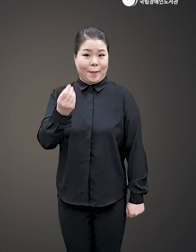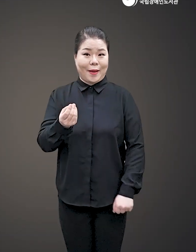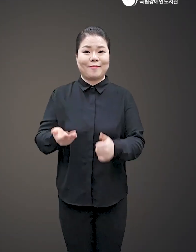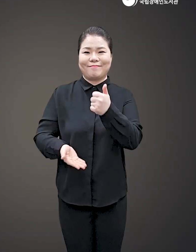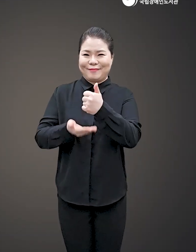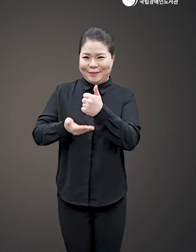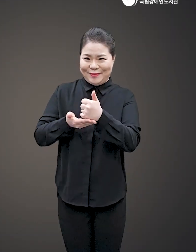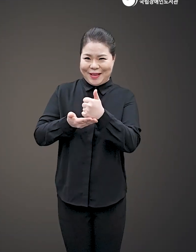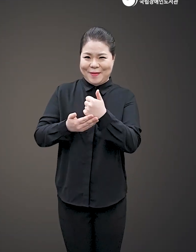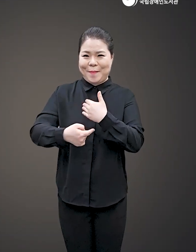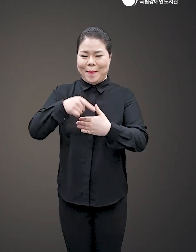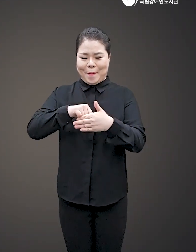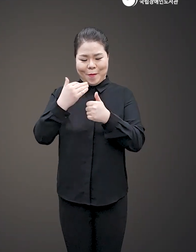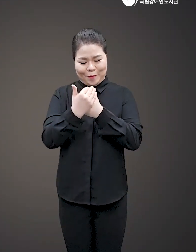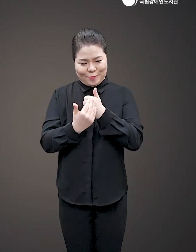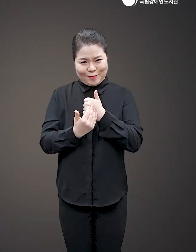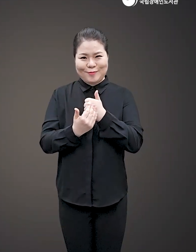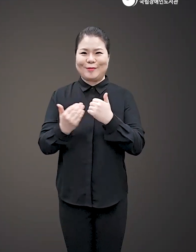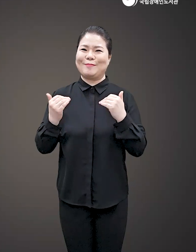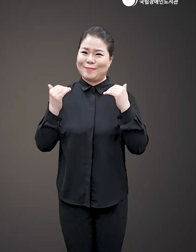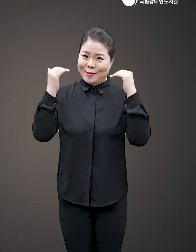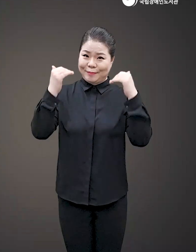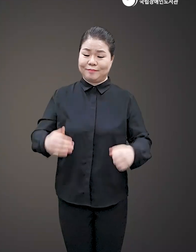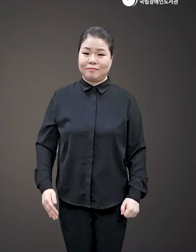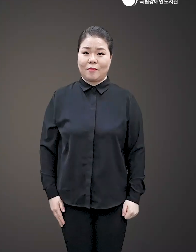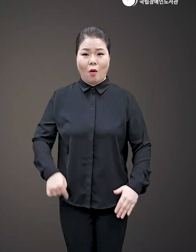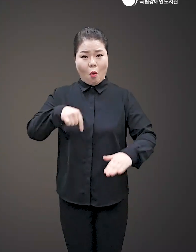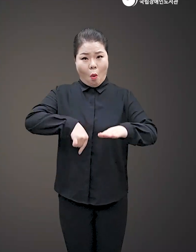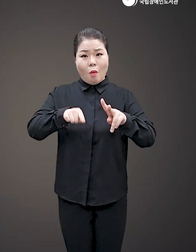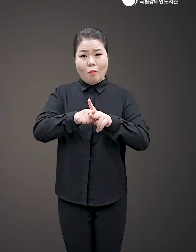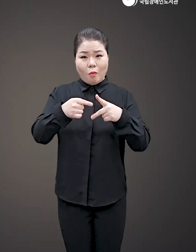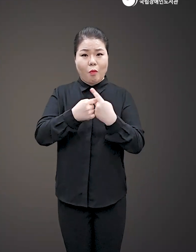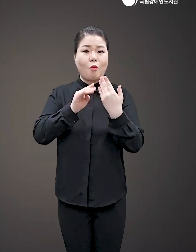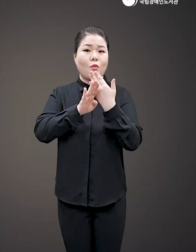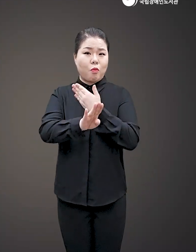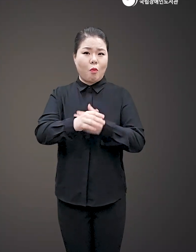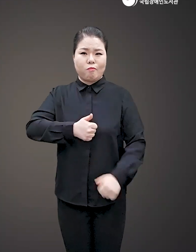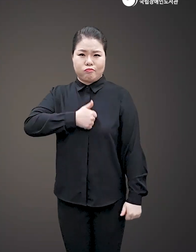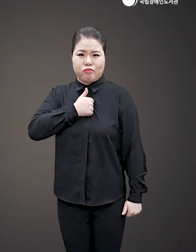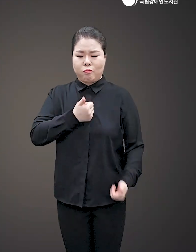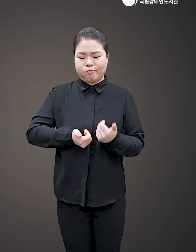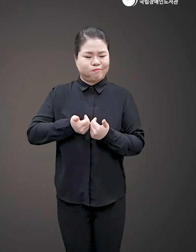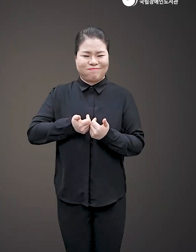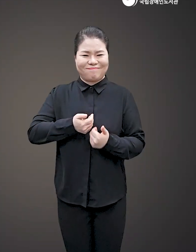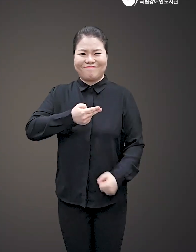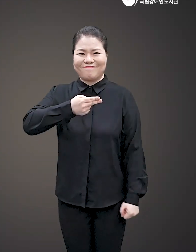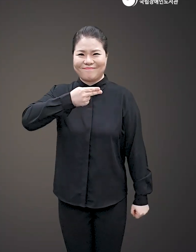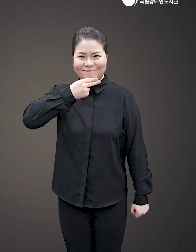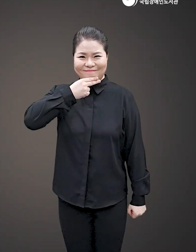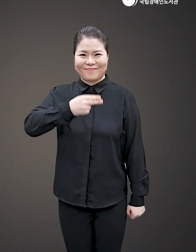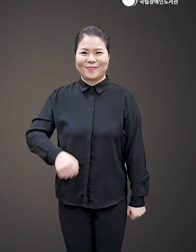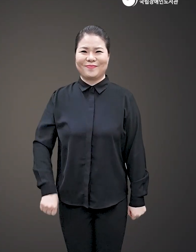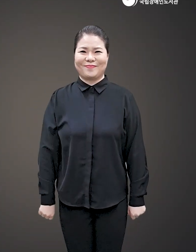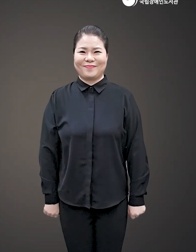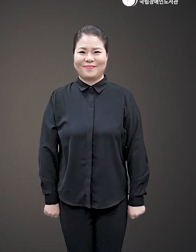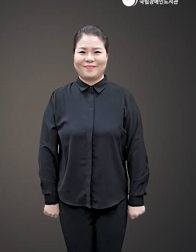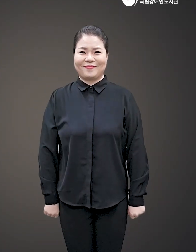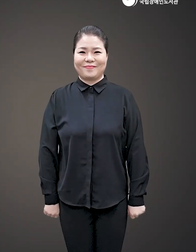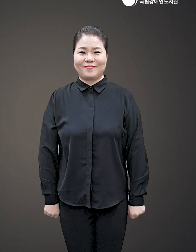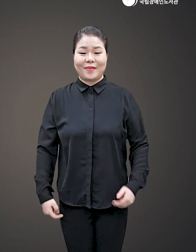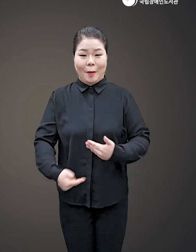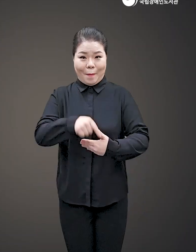선택한 위로와 성장의 다독임 자신의 내면을 이해하면 분노는 더 이상 불편한 감정이 아니다